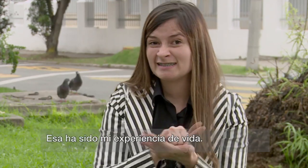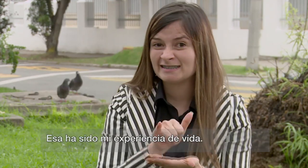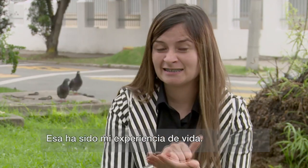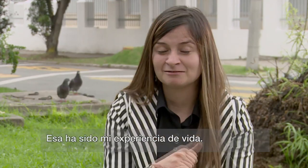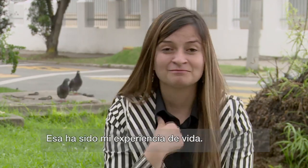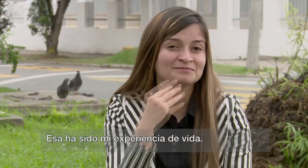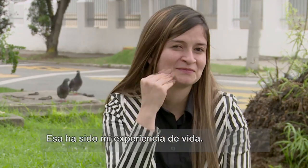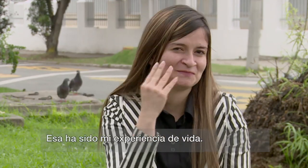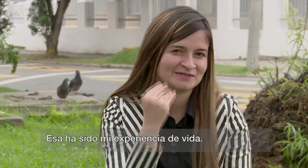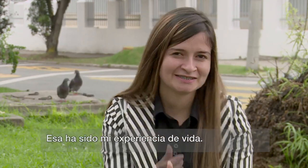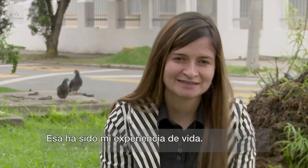experiencia de vida.